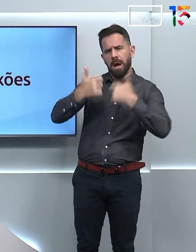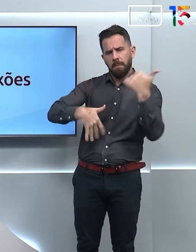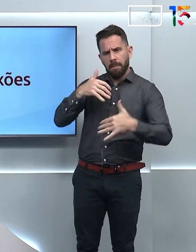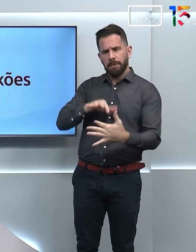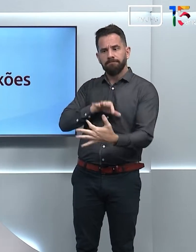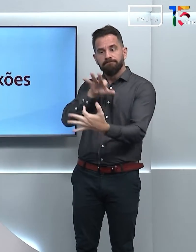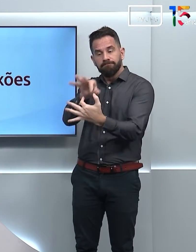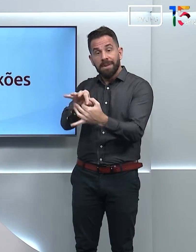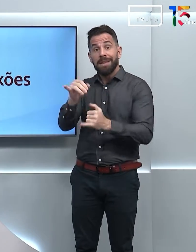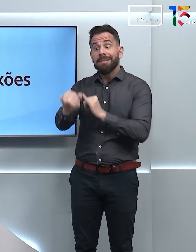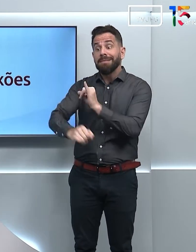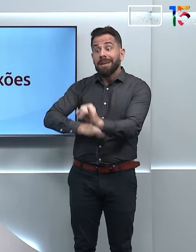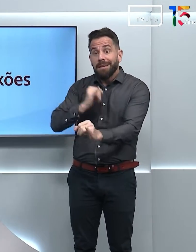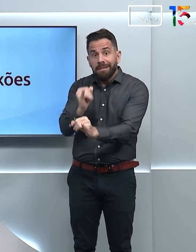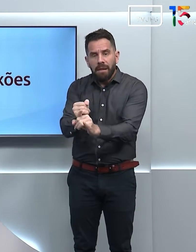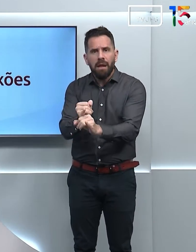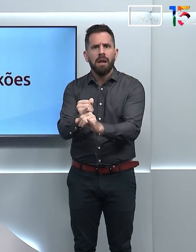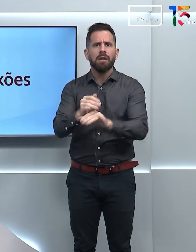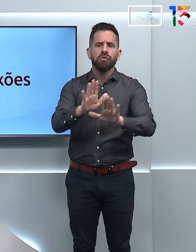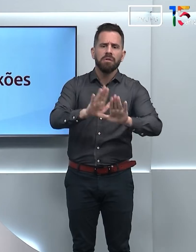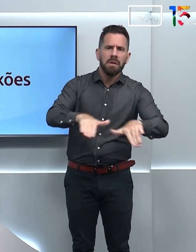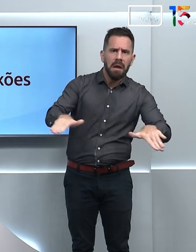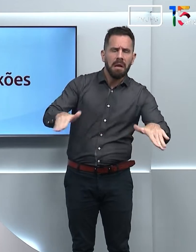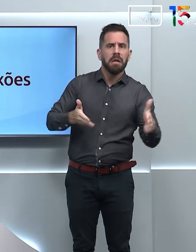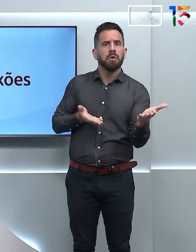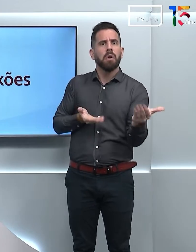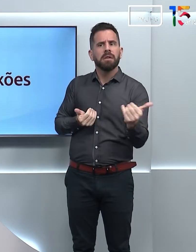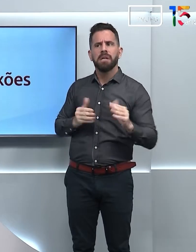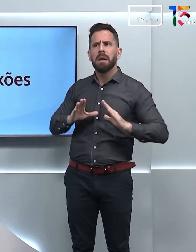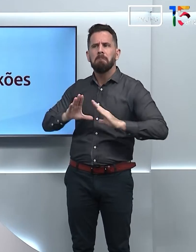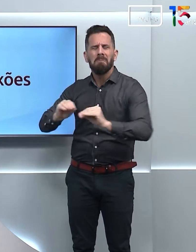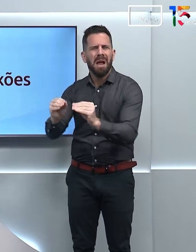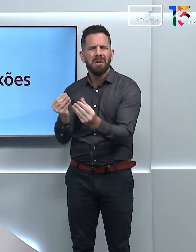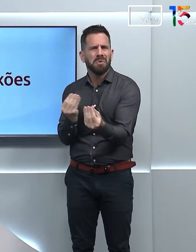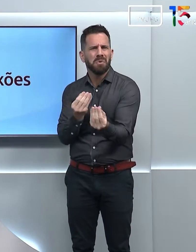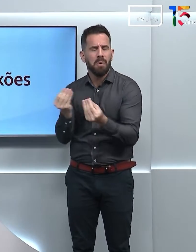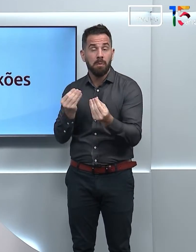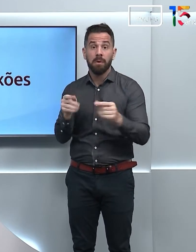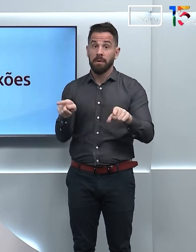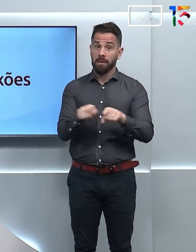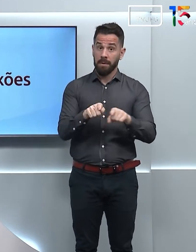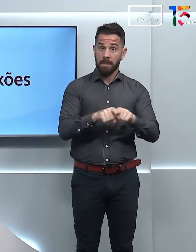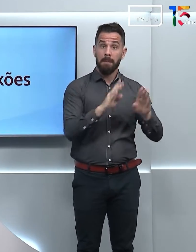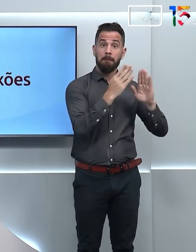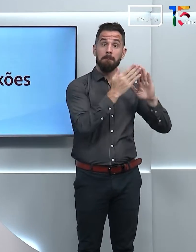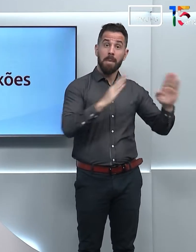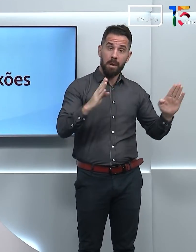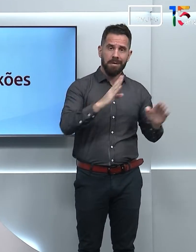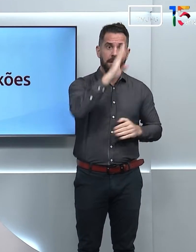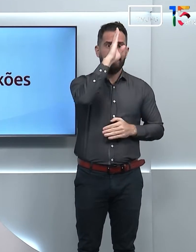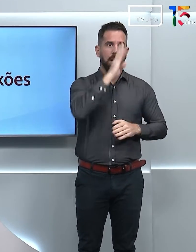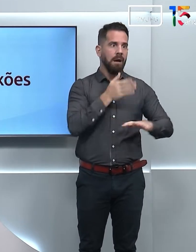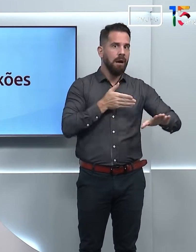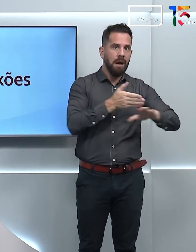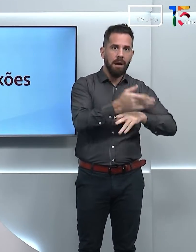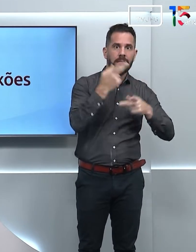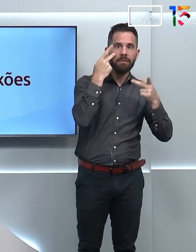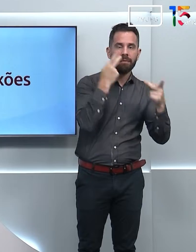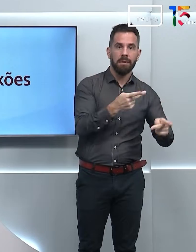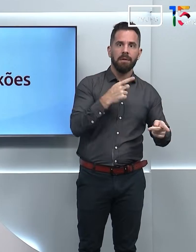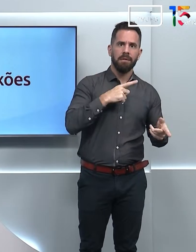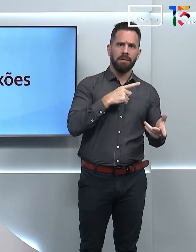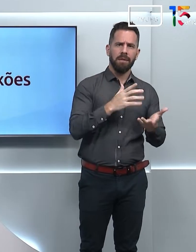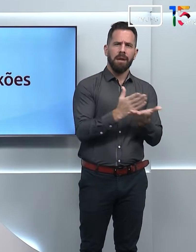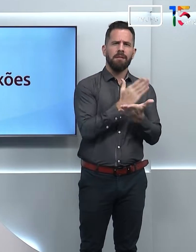da internet por crianças e adolescentes. E também sobre uma biblioteca gratuita que tem acervo com obras em